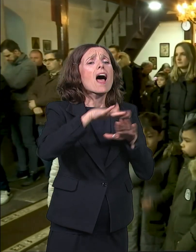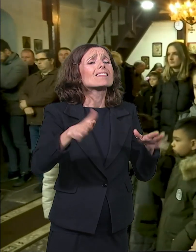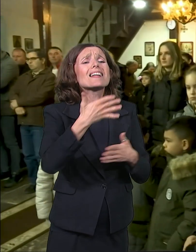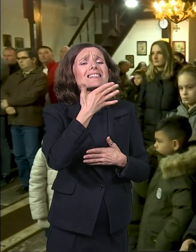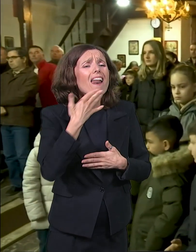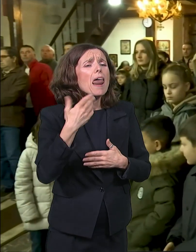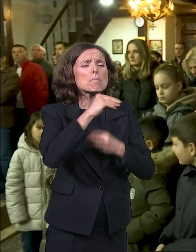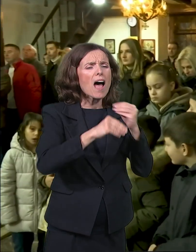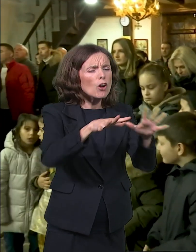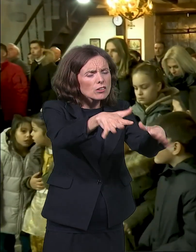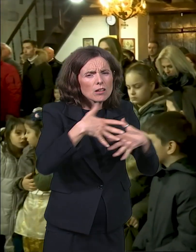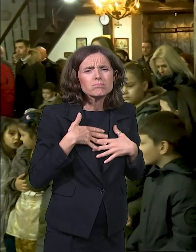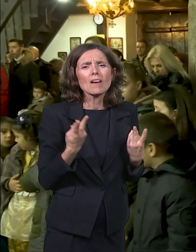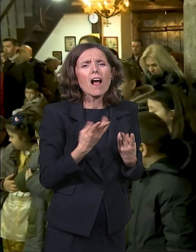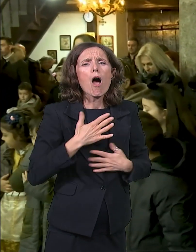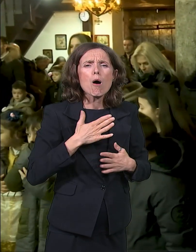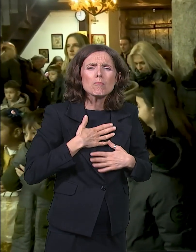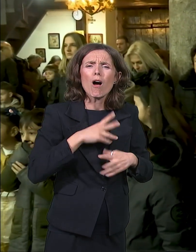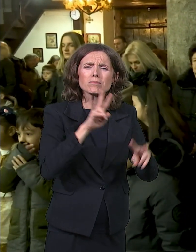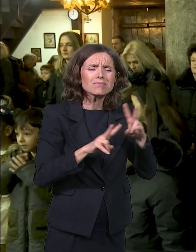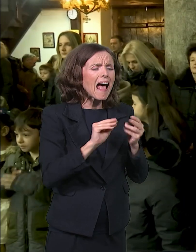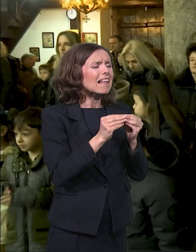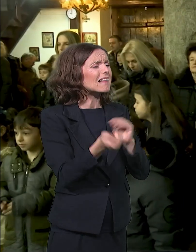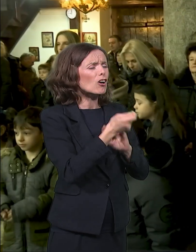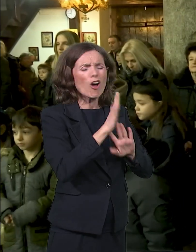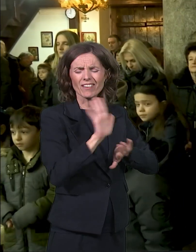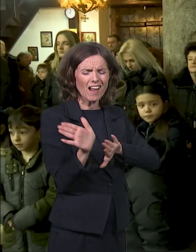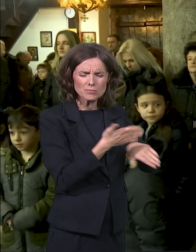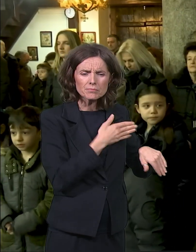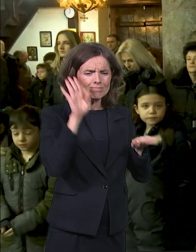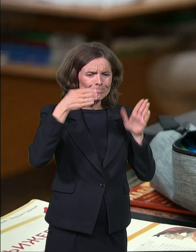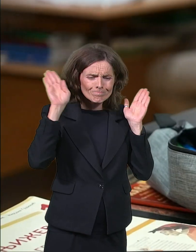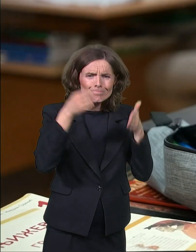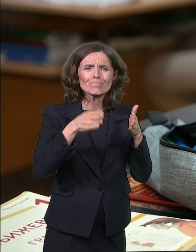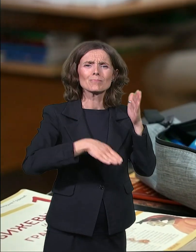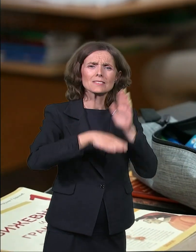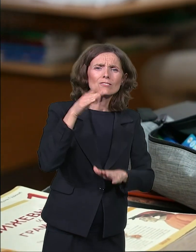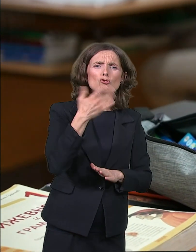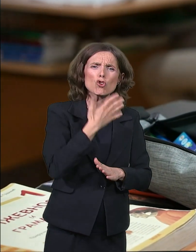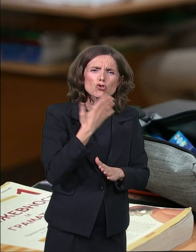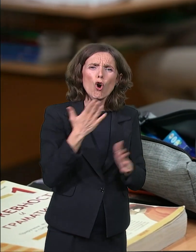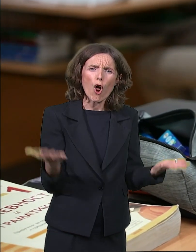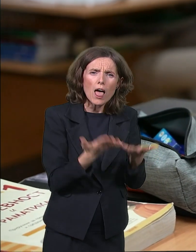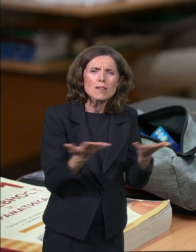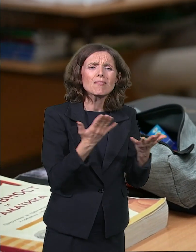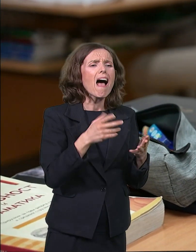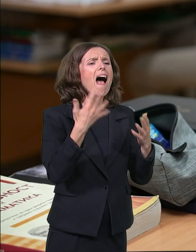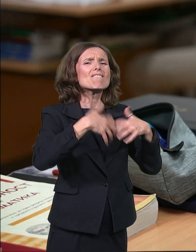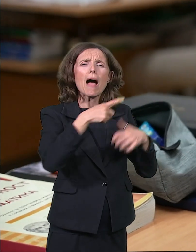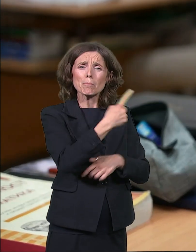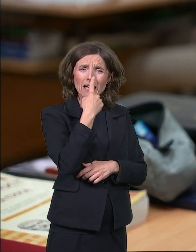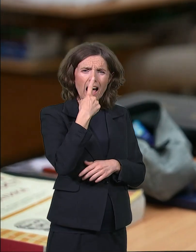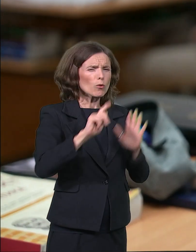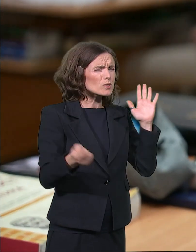zavičaja. Napustio je trgovinu i svu delatnost usmerio na unapređenje prosvete. Rasprodao fabrike u Rusiji,